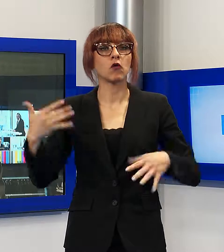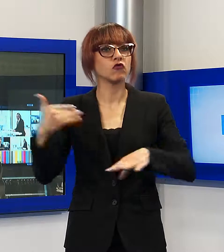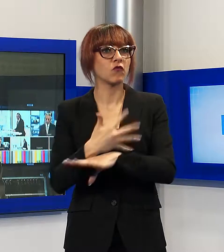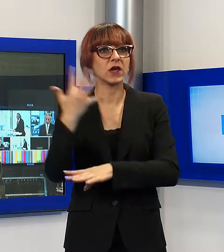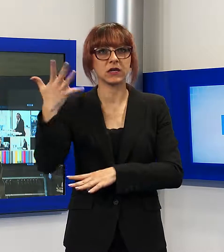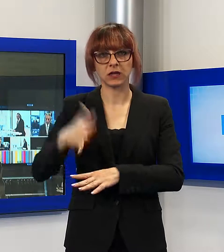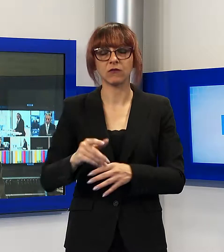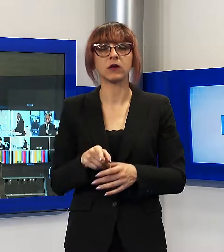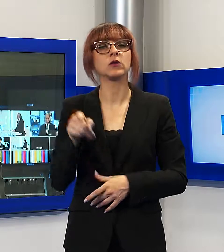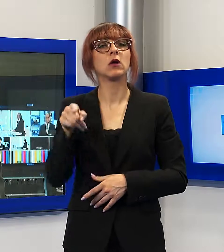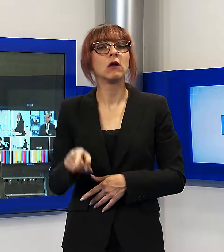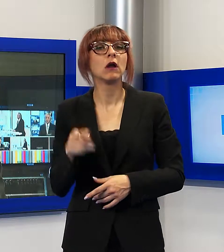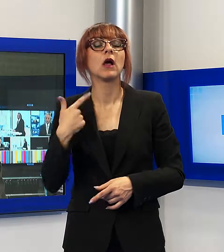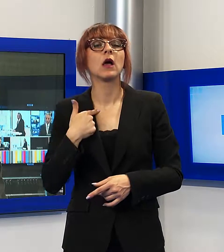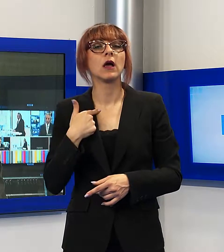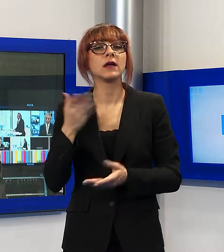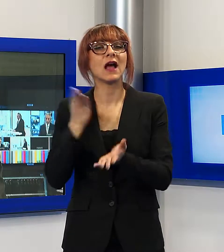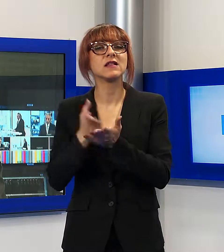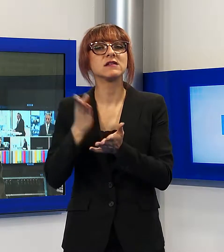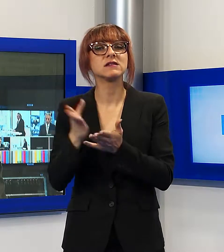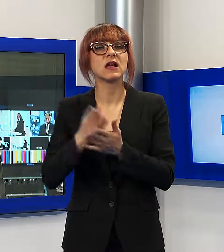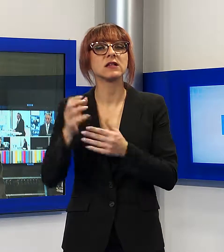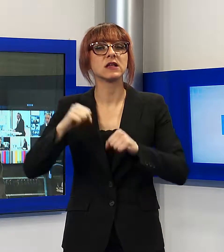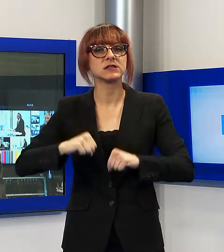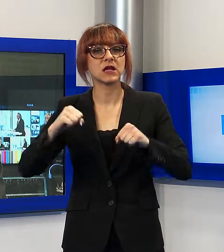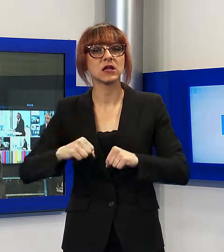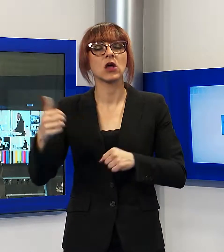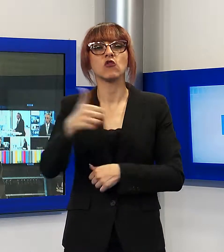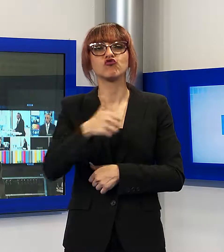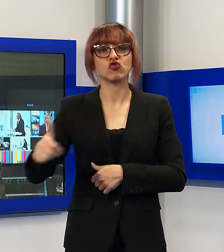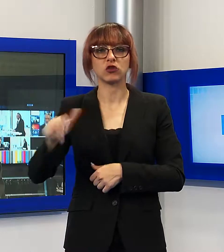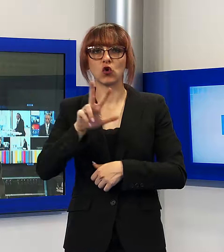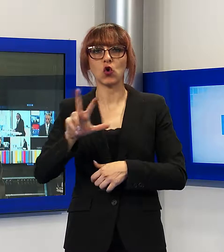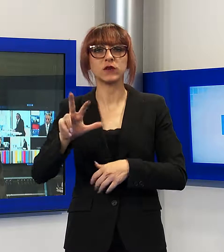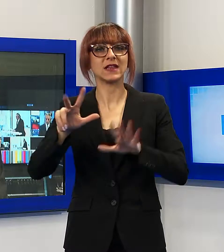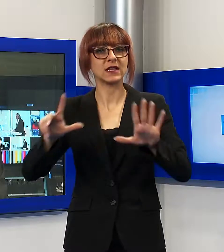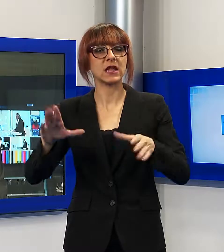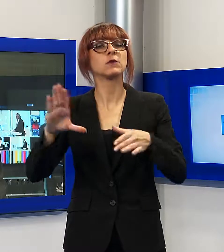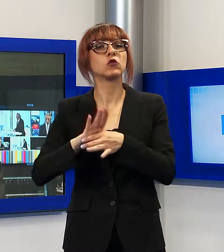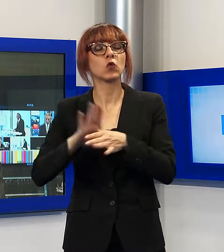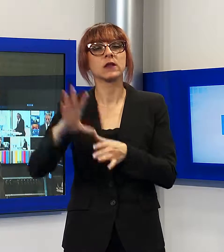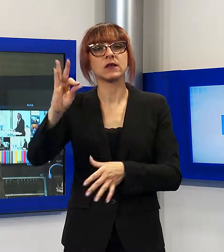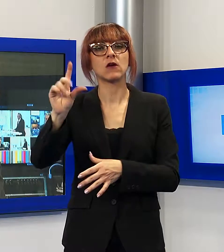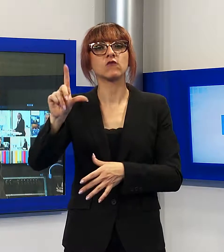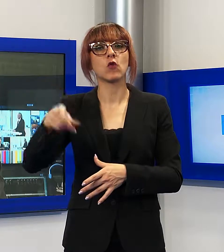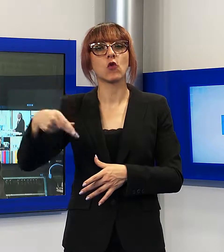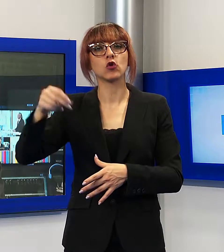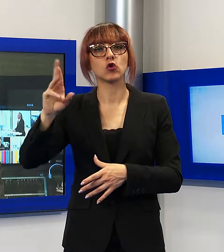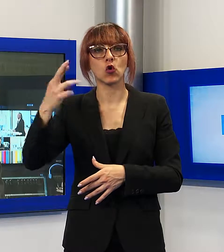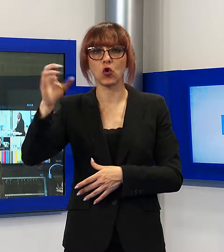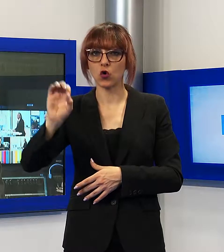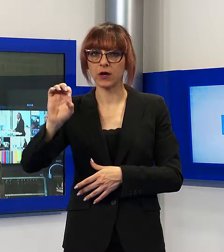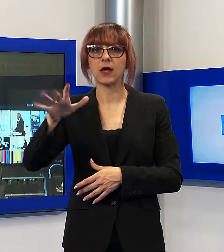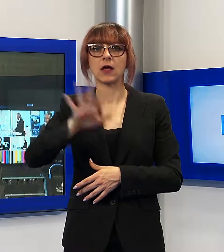svolge mansioni di assistenza sanitaria presso il 187esimo reggimento della Folgore di stanza